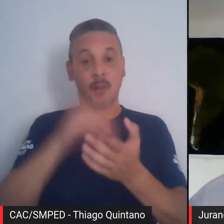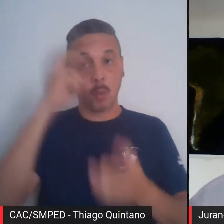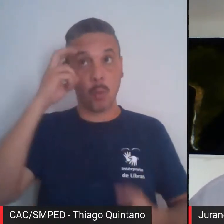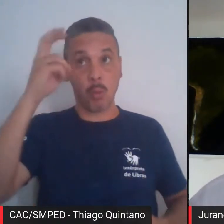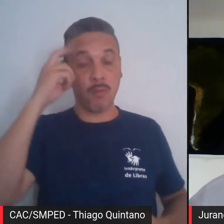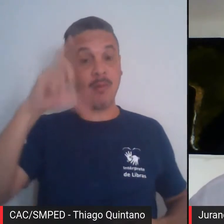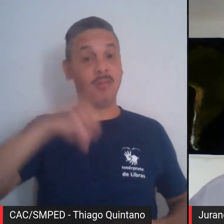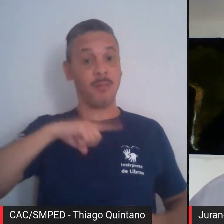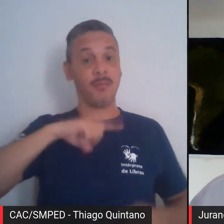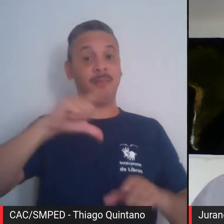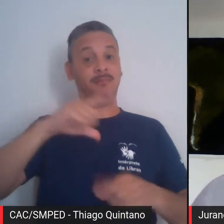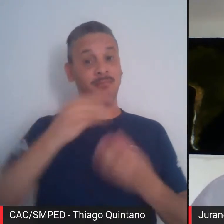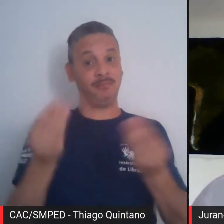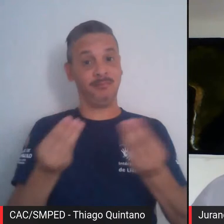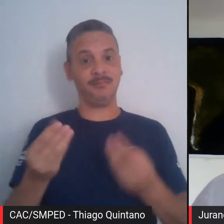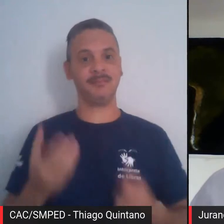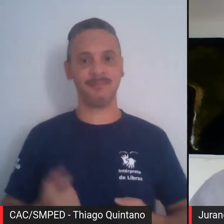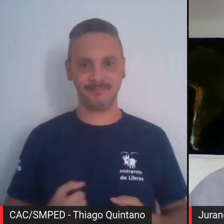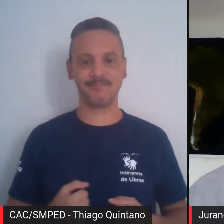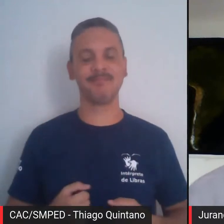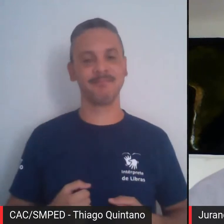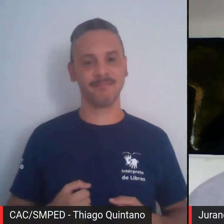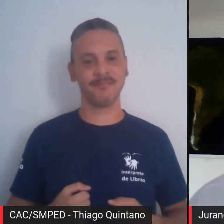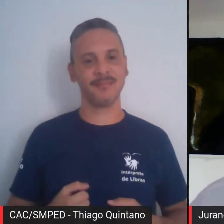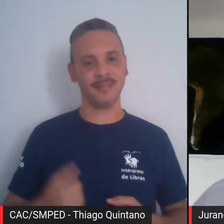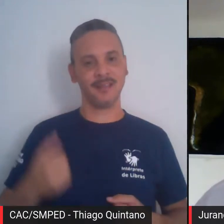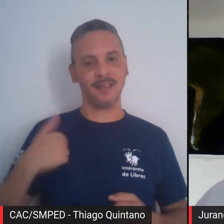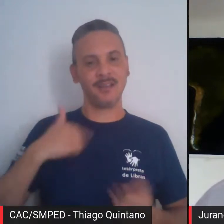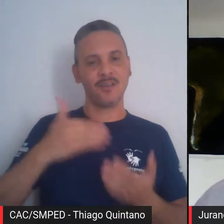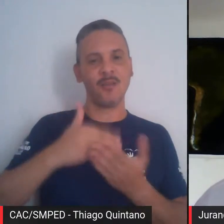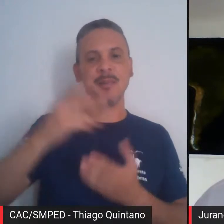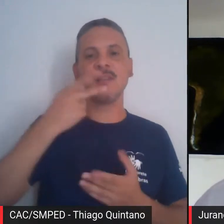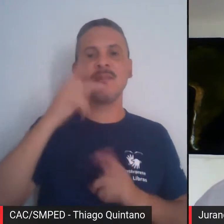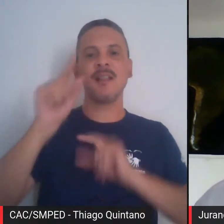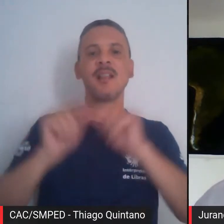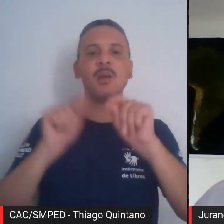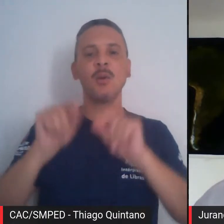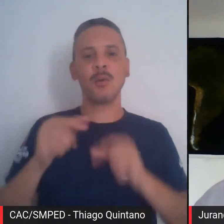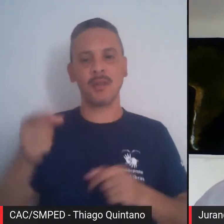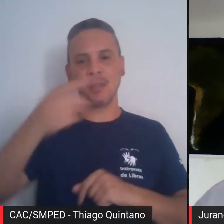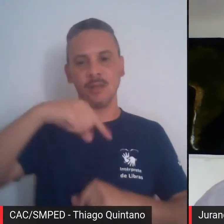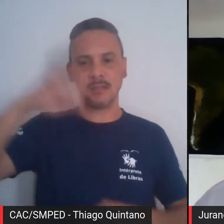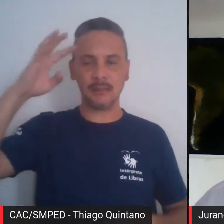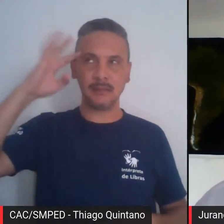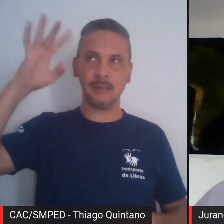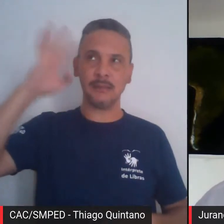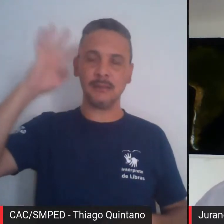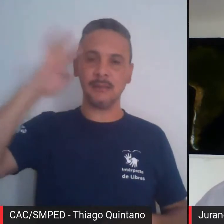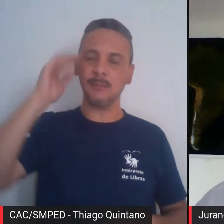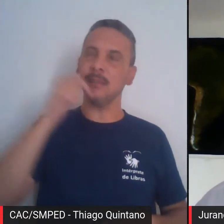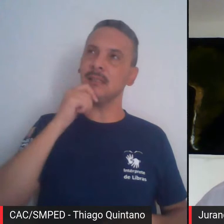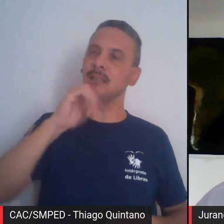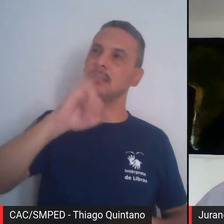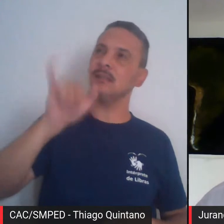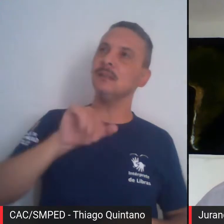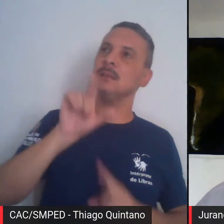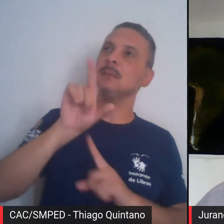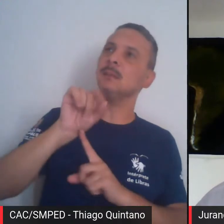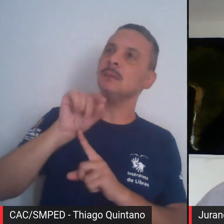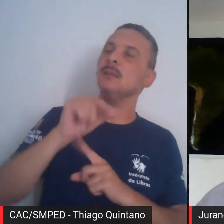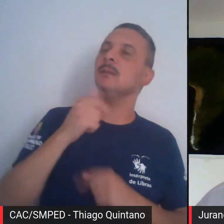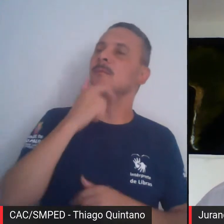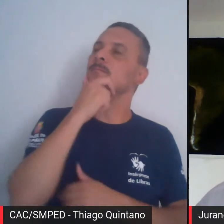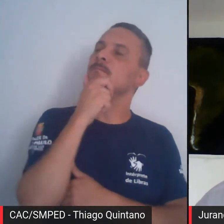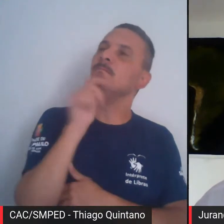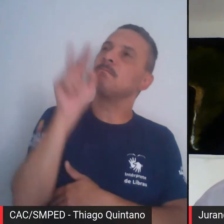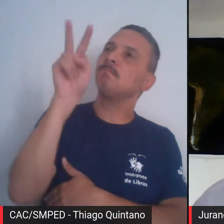Então, eu começaria dizendo que quando nós pensamos no Pico do Jaraguá, nós estamos pensando